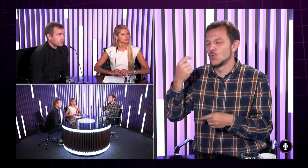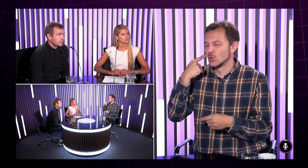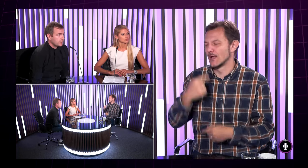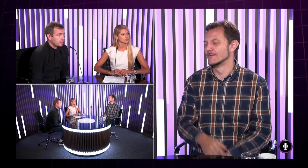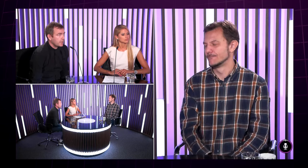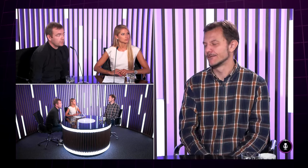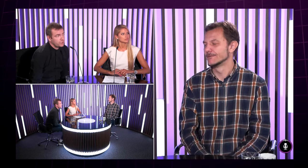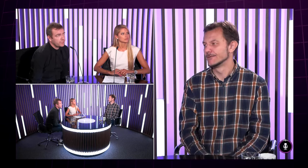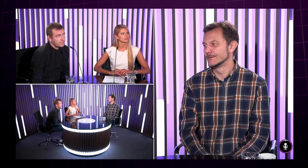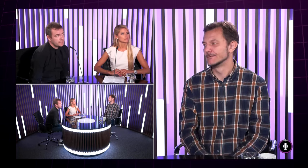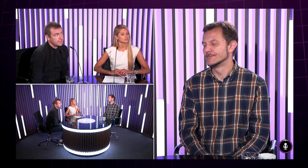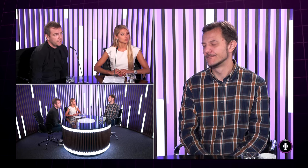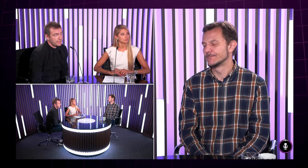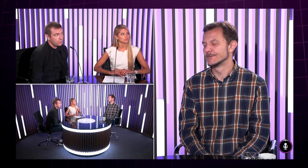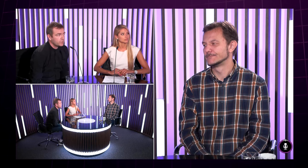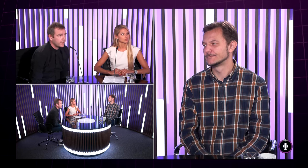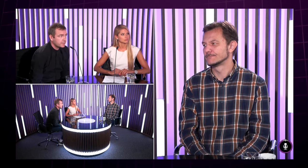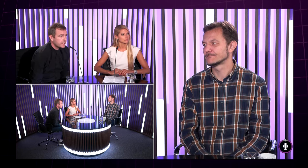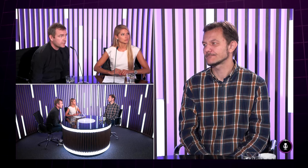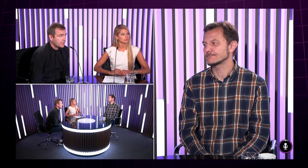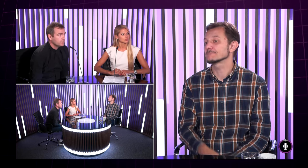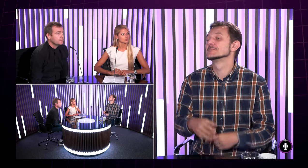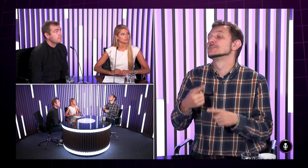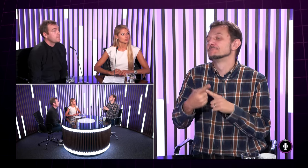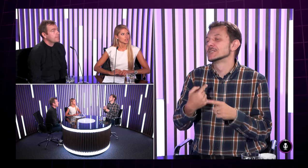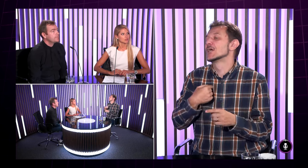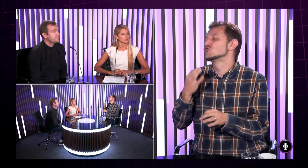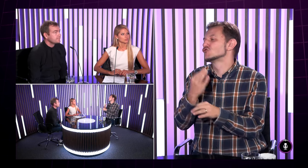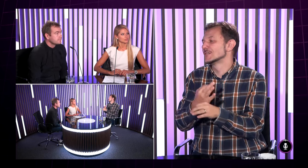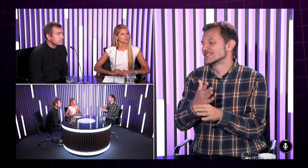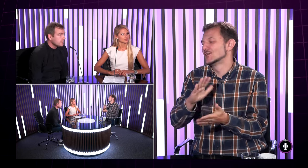že je to táto hlúchota genetického základu.